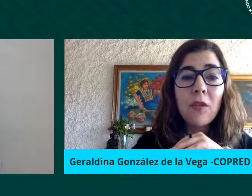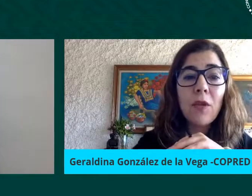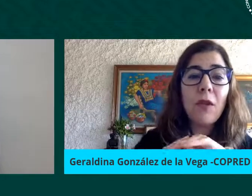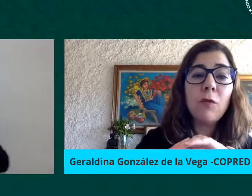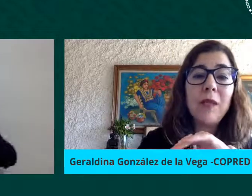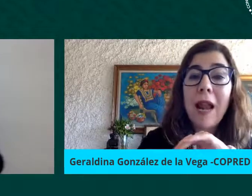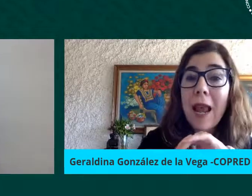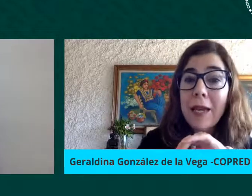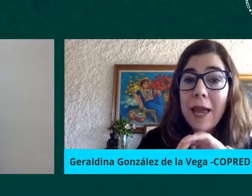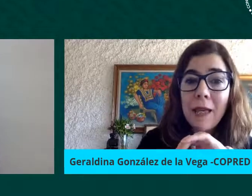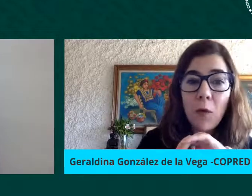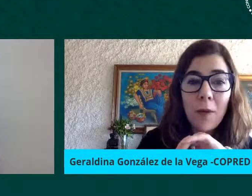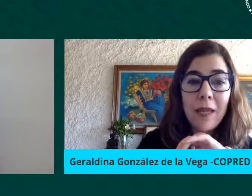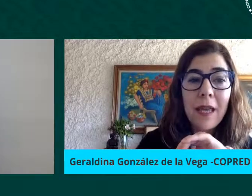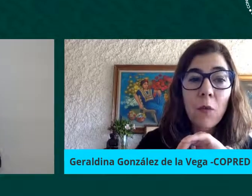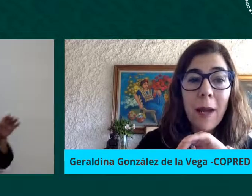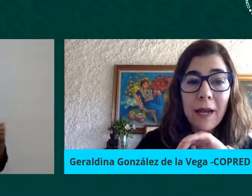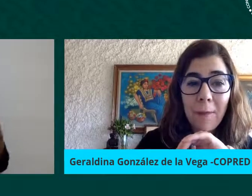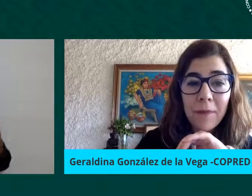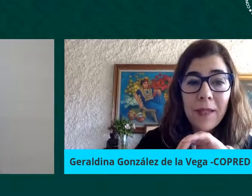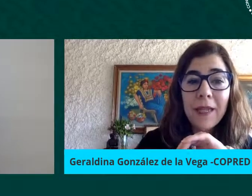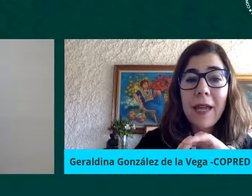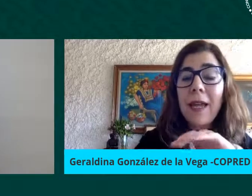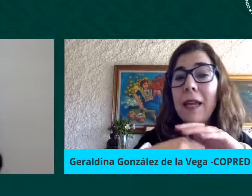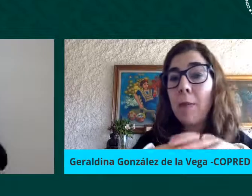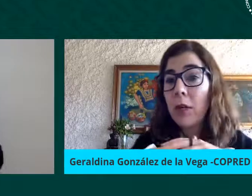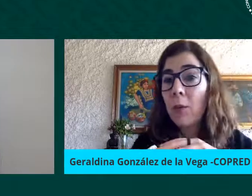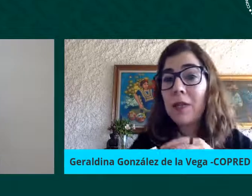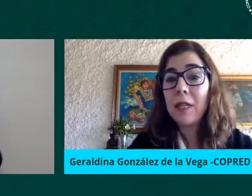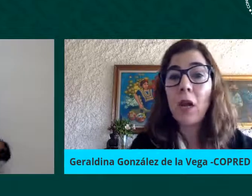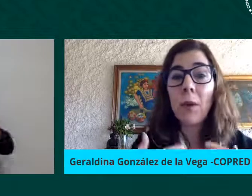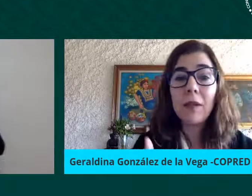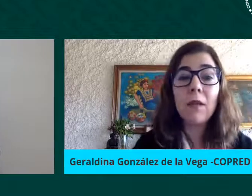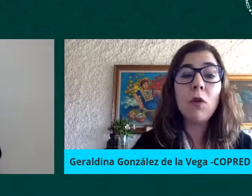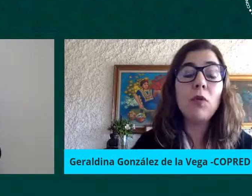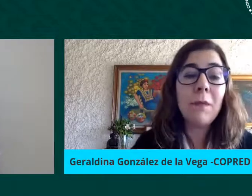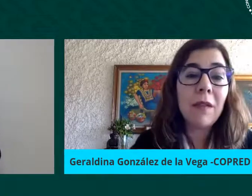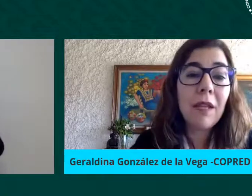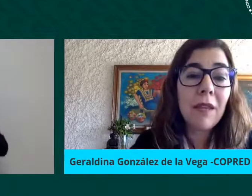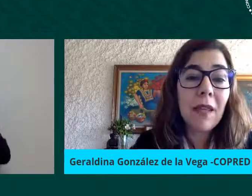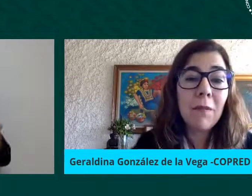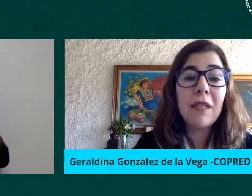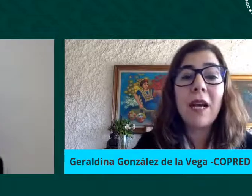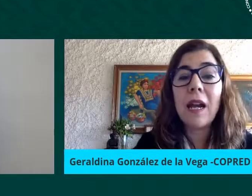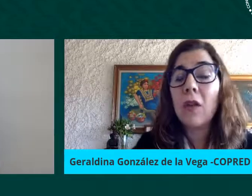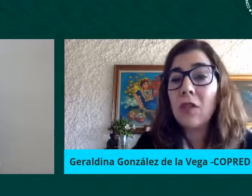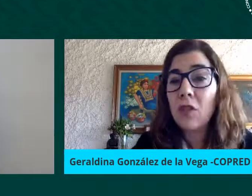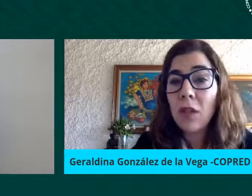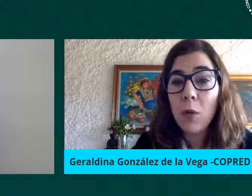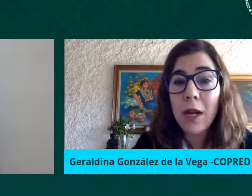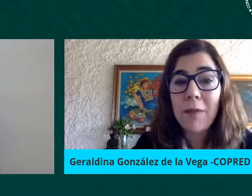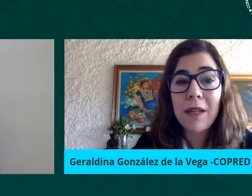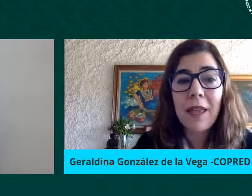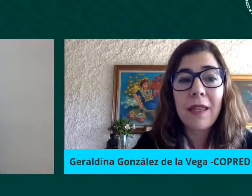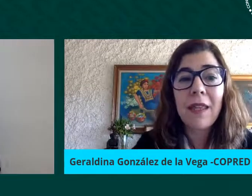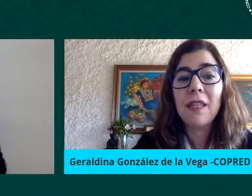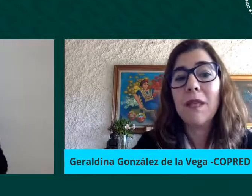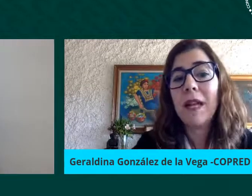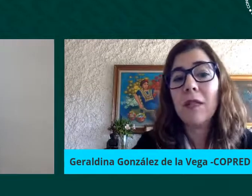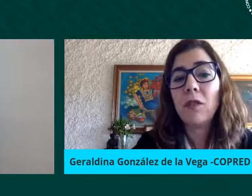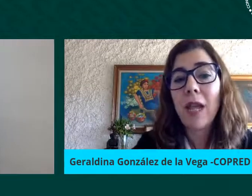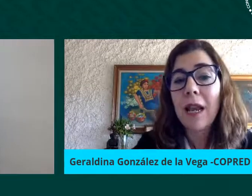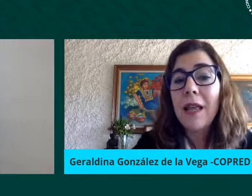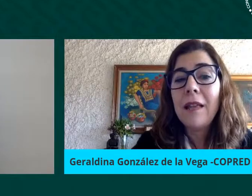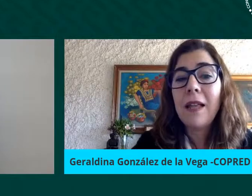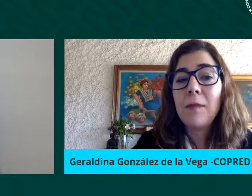programa Ciudad Hospitalaria y Movilidad Humana que bueno pues tiene el objetivo justamente de mitigar la condición de vulnerabilidad y de